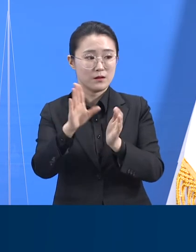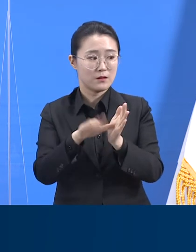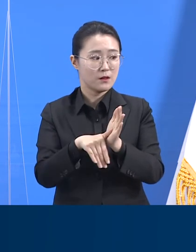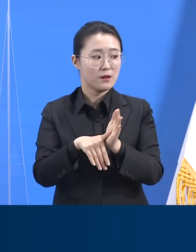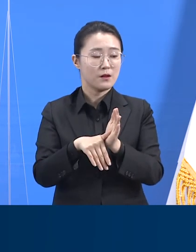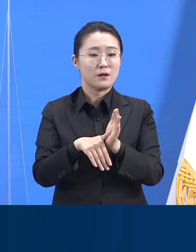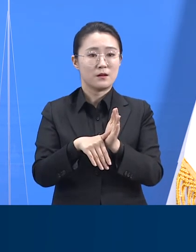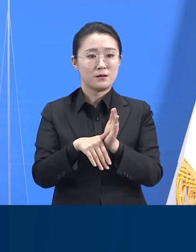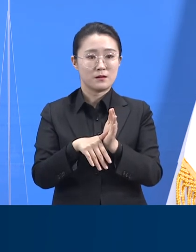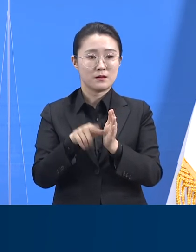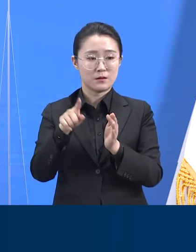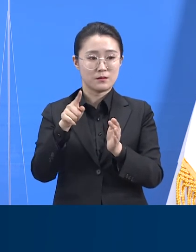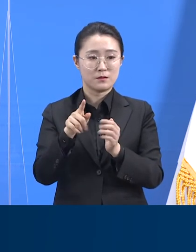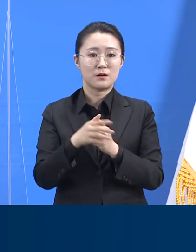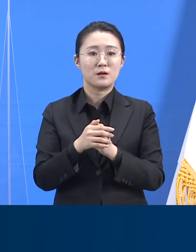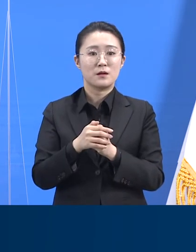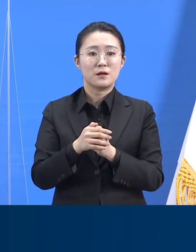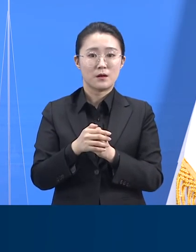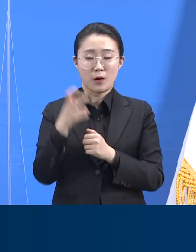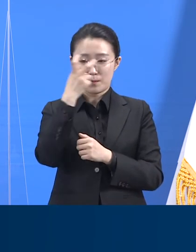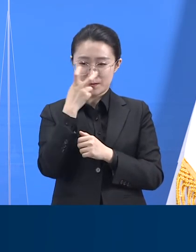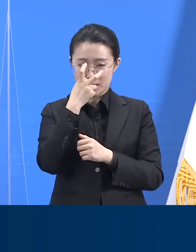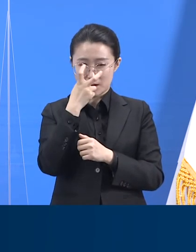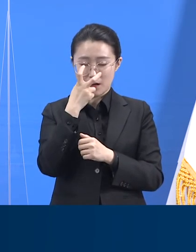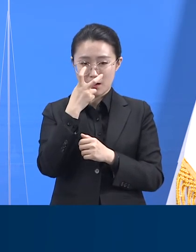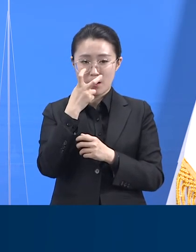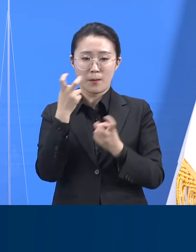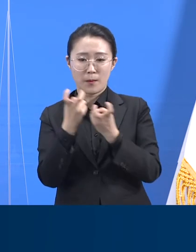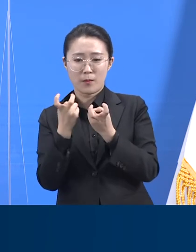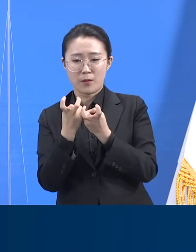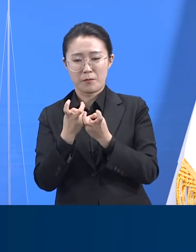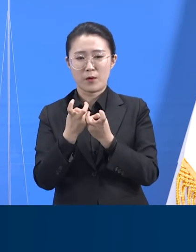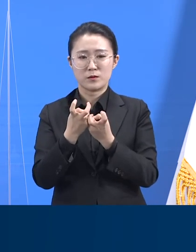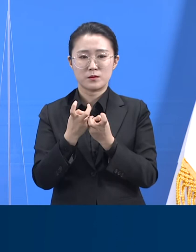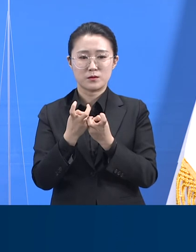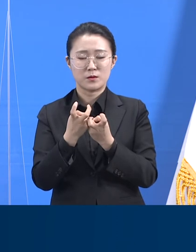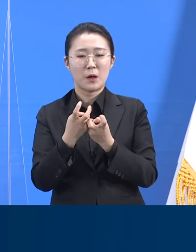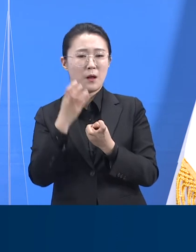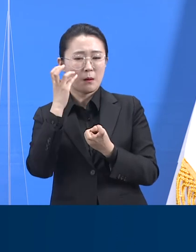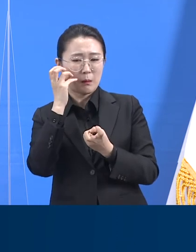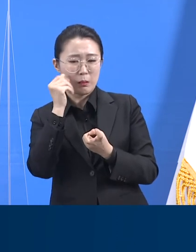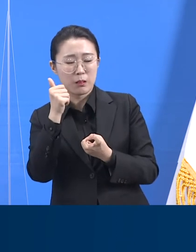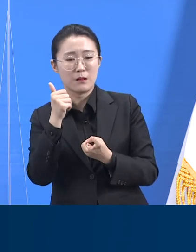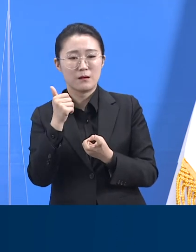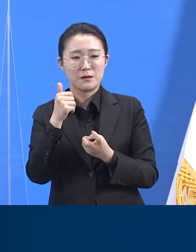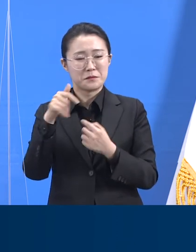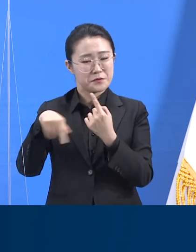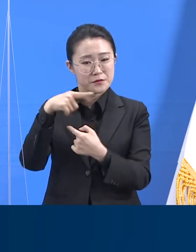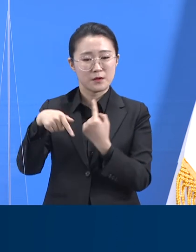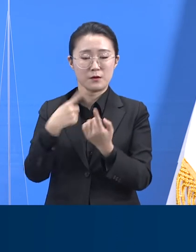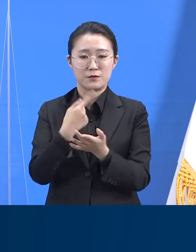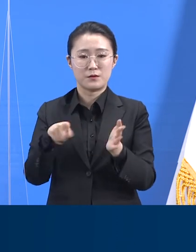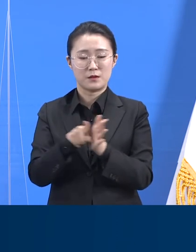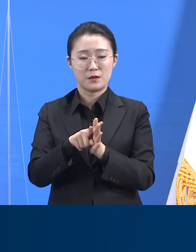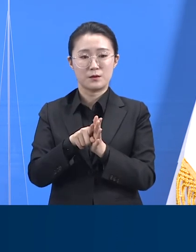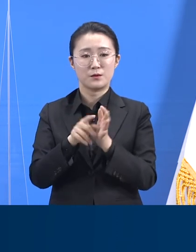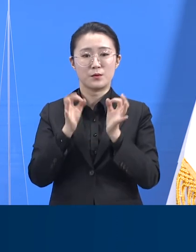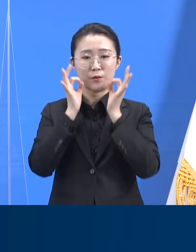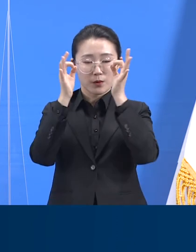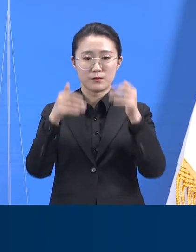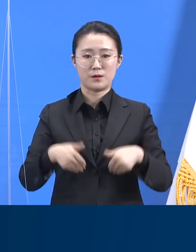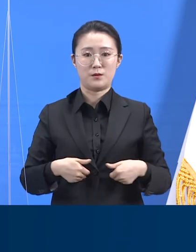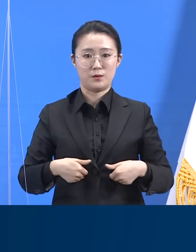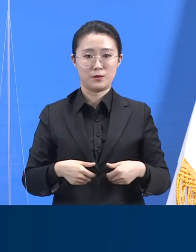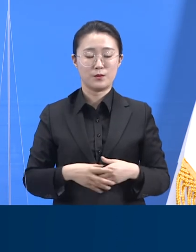유지하는 일입니다. 이 모든 과정을 통합적으로 분석하고 반영하면서 도는 유증상자 조기